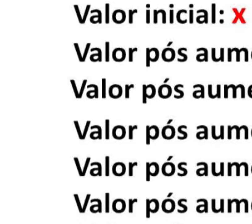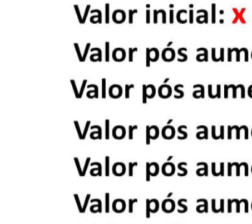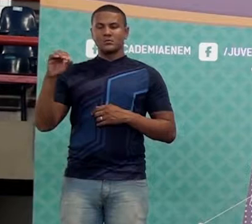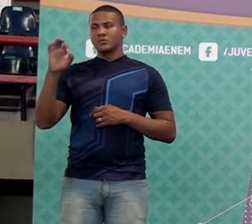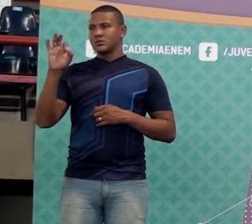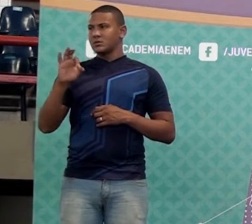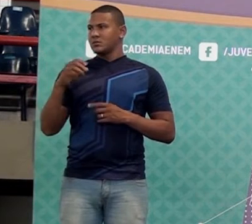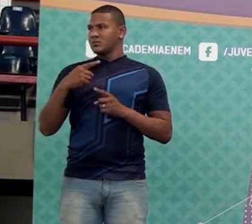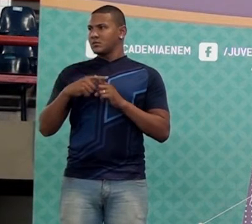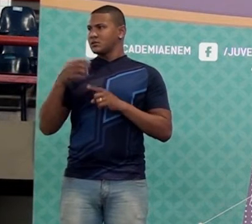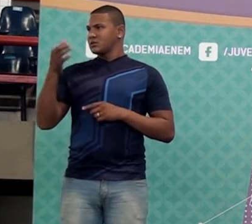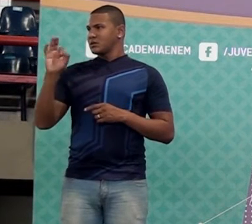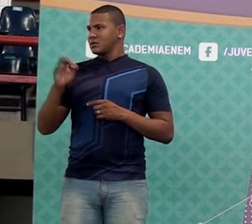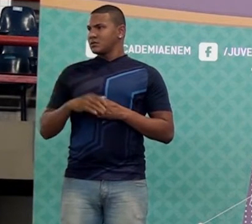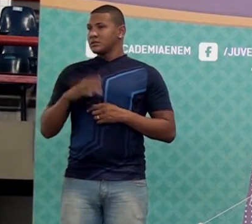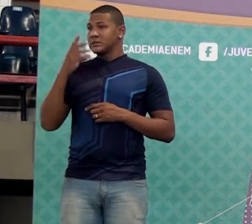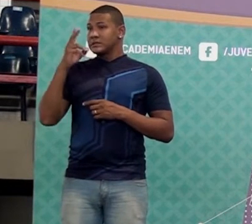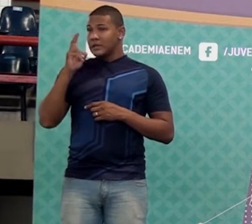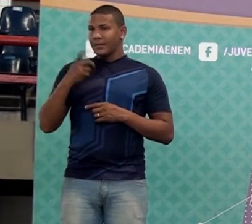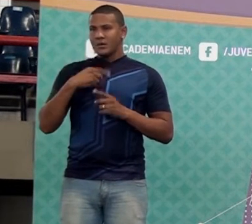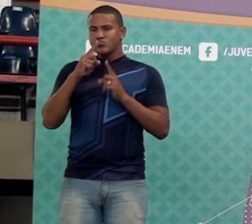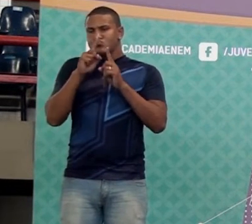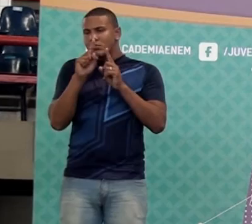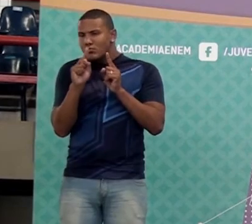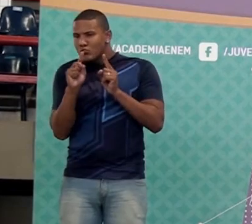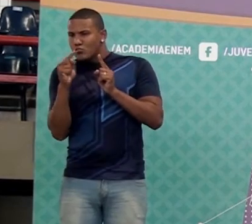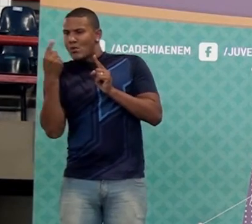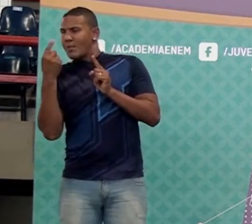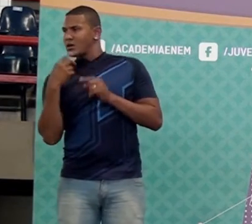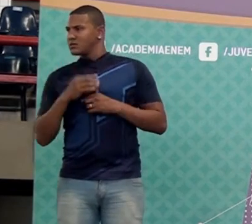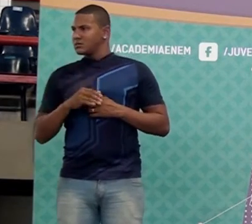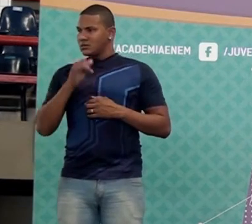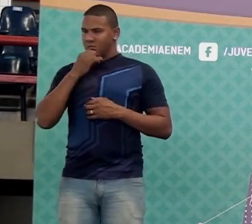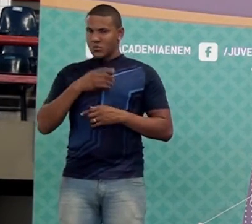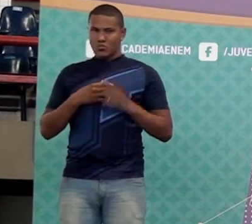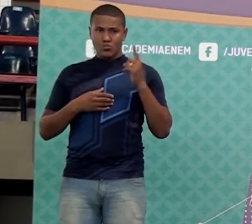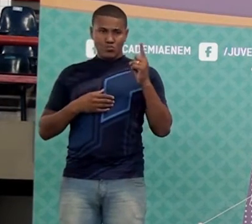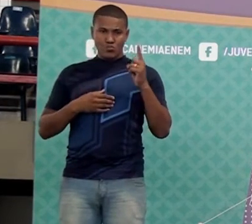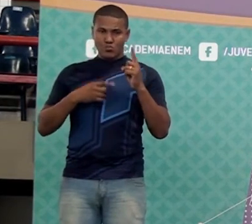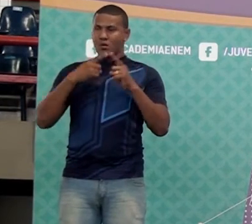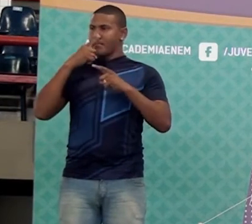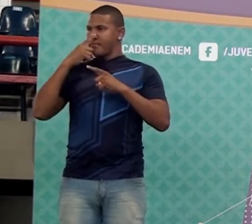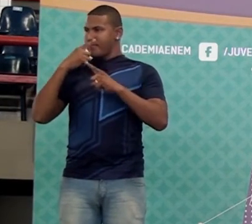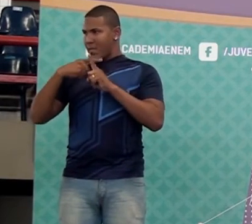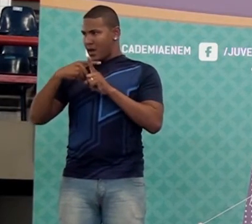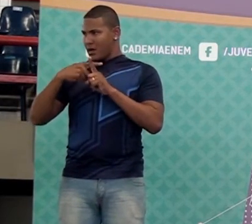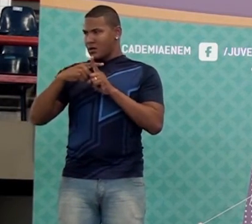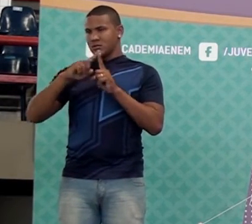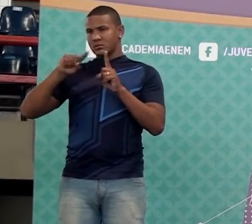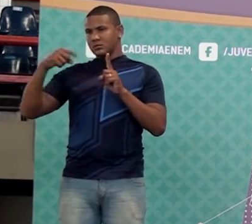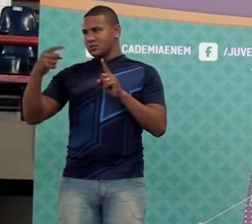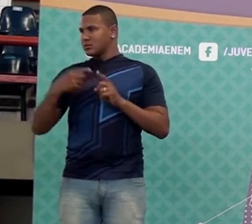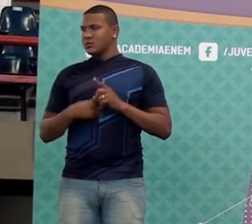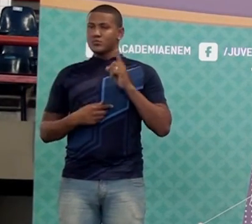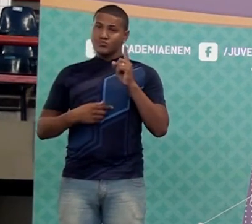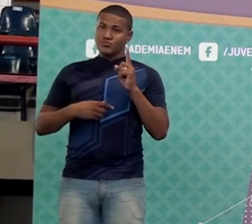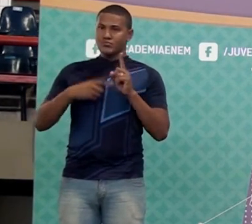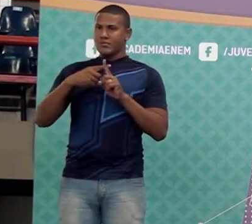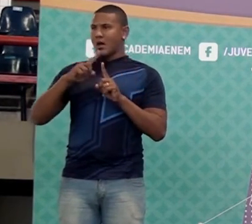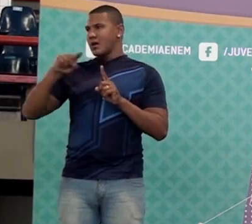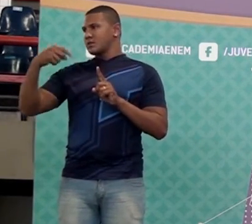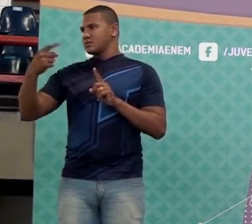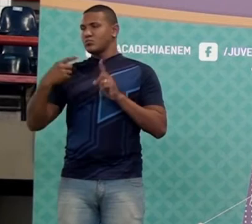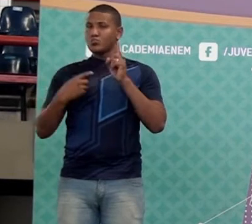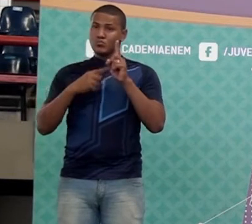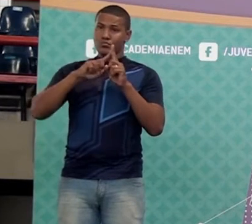dez. Sempre é um a mais. Lembra sempre de multiplicar por um, mais o valor. E se for um desconto agora? Agora muda,